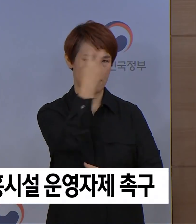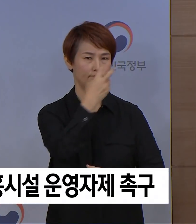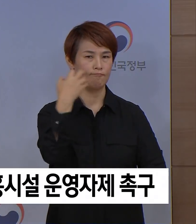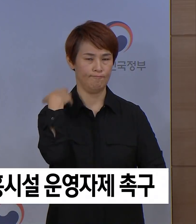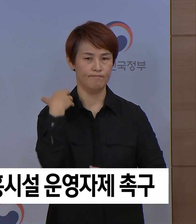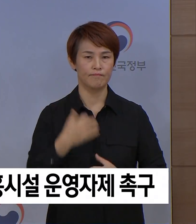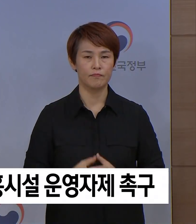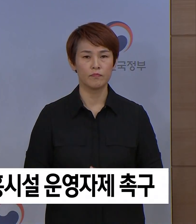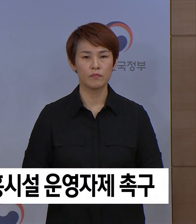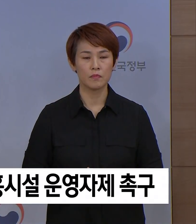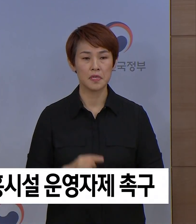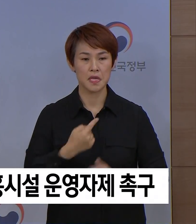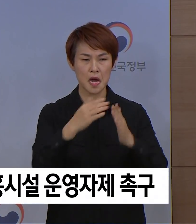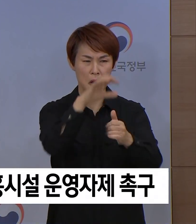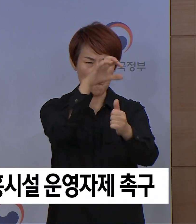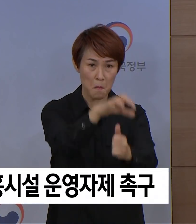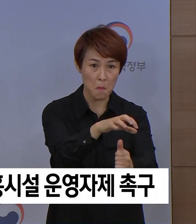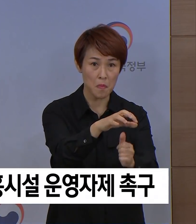자가격리지를